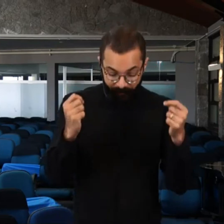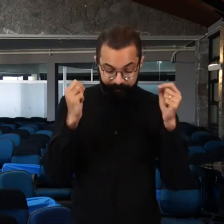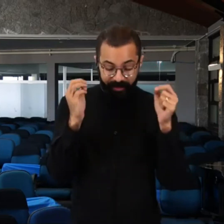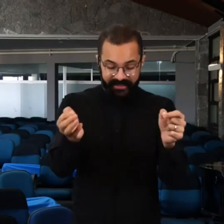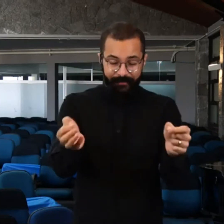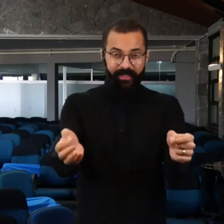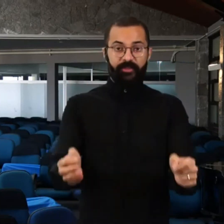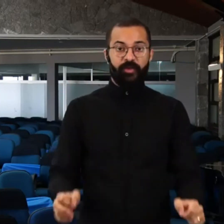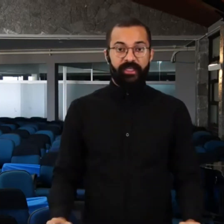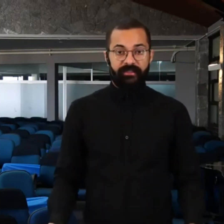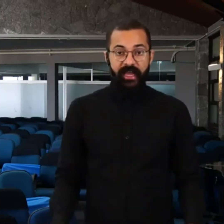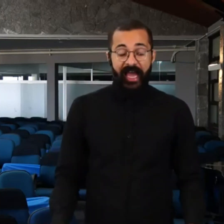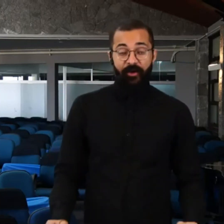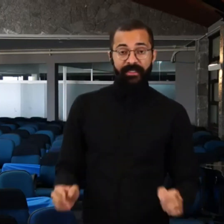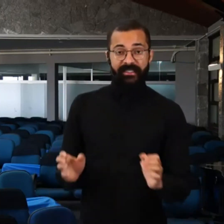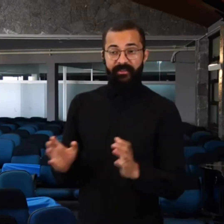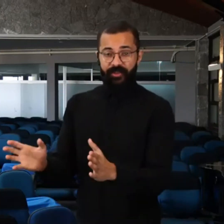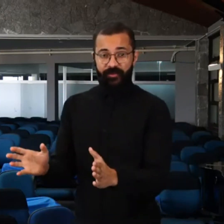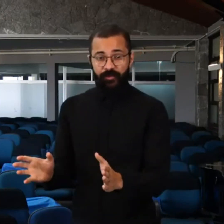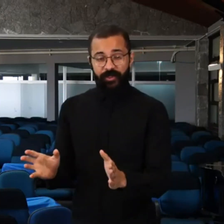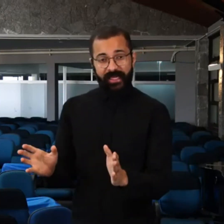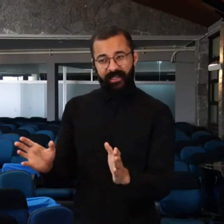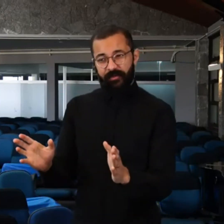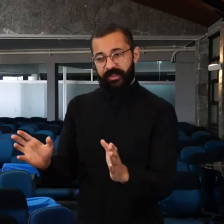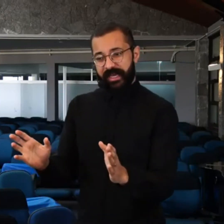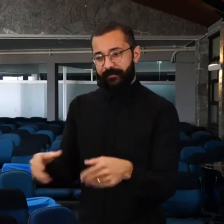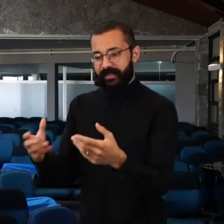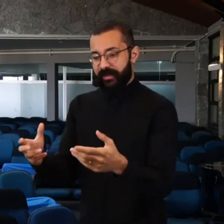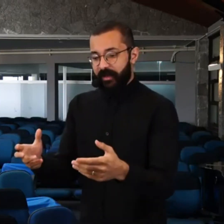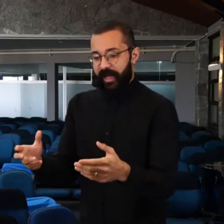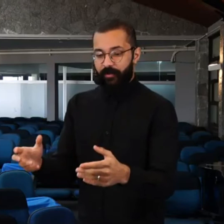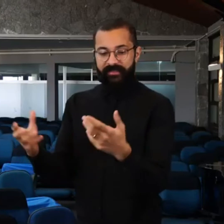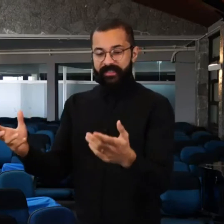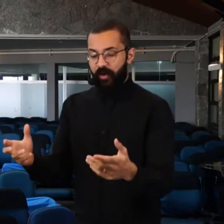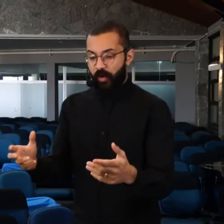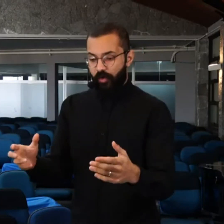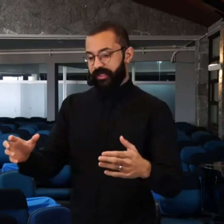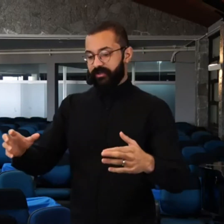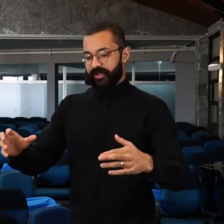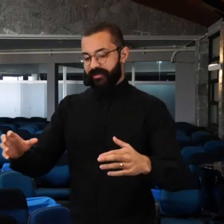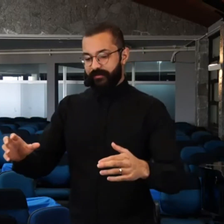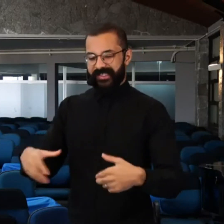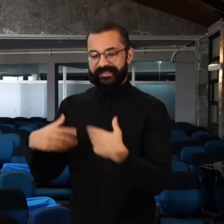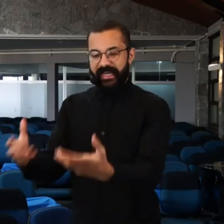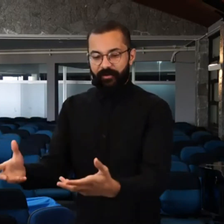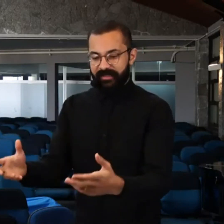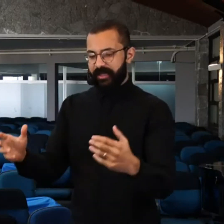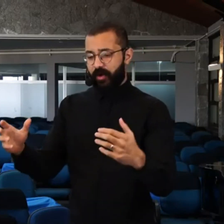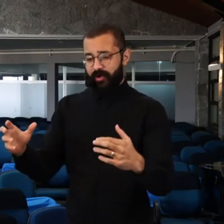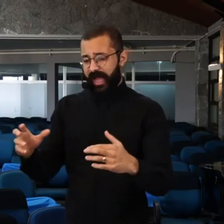Vãs repetições. A recomendação de Jesus não é que não se repita a oração ou que nós devemos cessar a oração. A